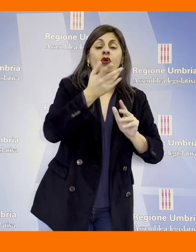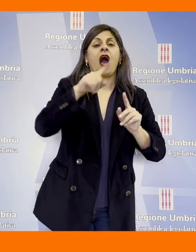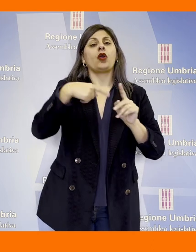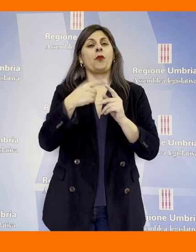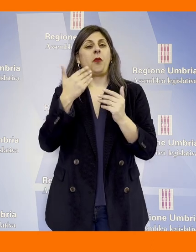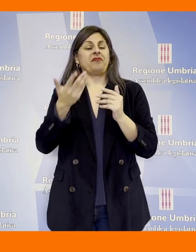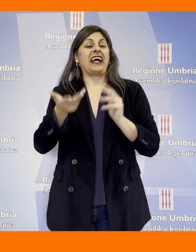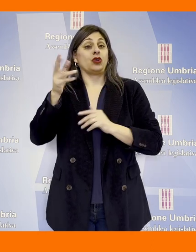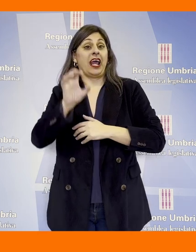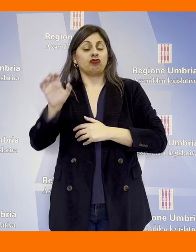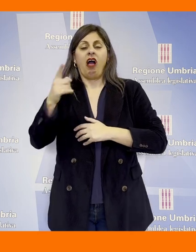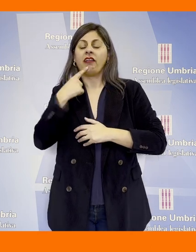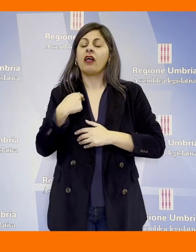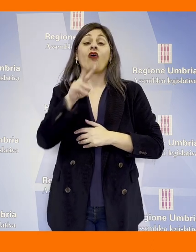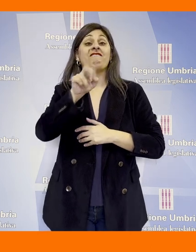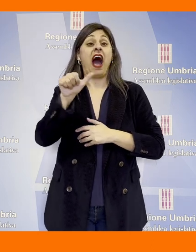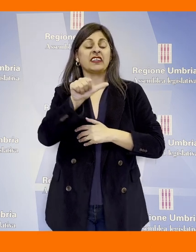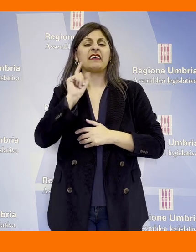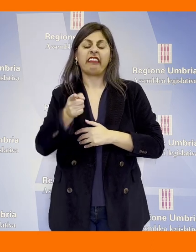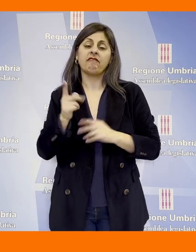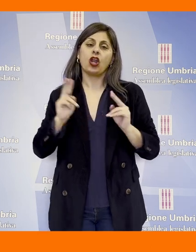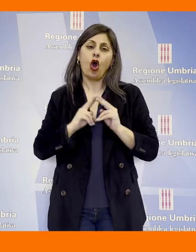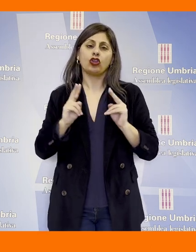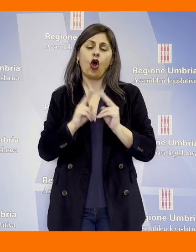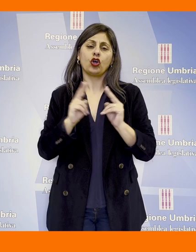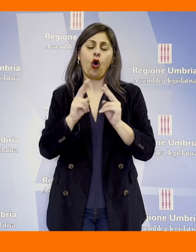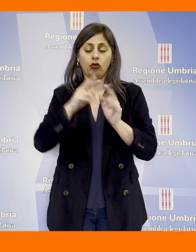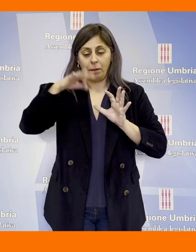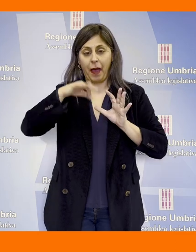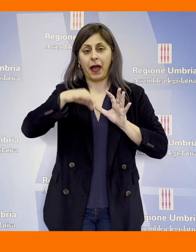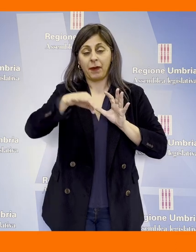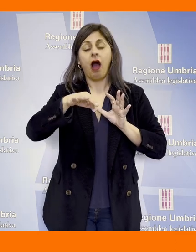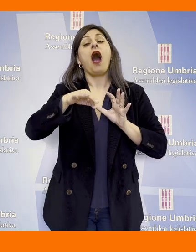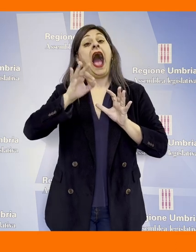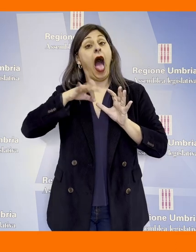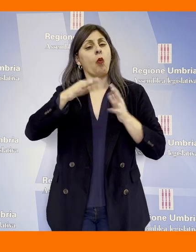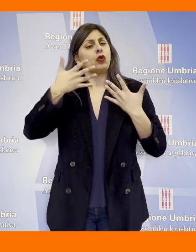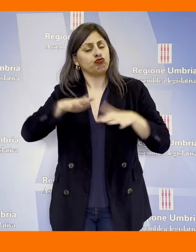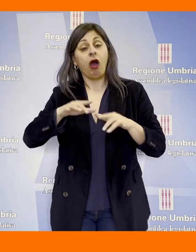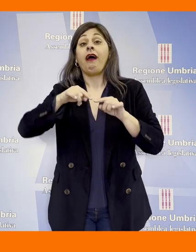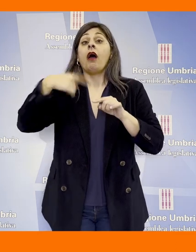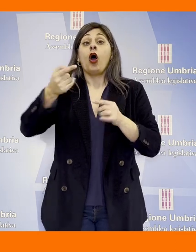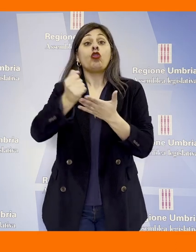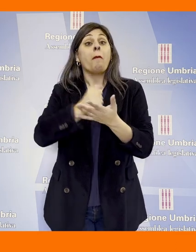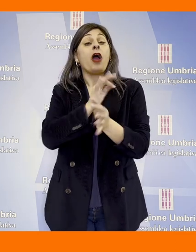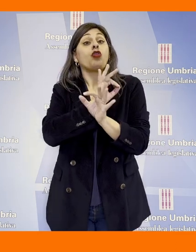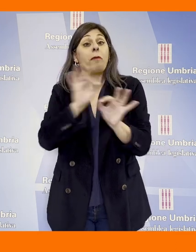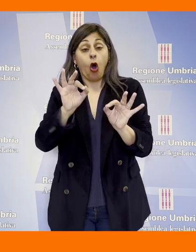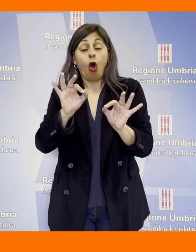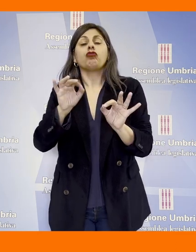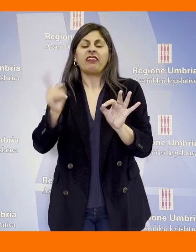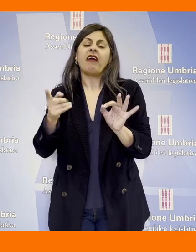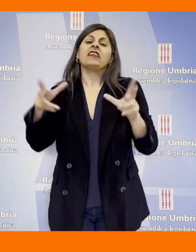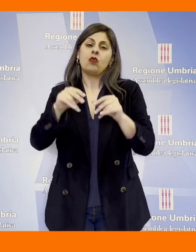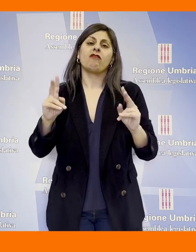spiegato che la procedura per la VAS prevede una serie di incontri partecipativi che sono già svolti ed altri se ne svolgeranno quando il documento sarà